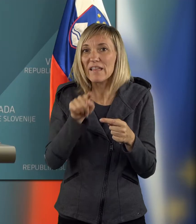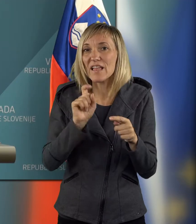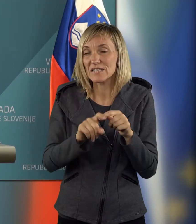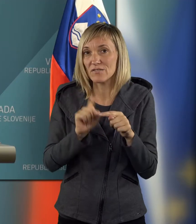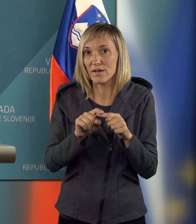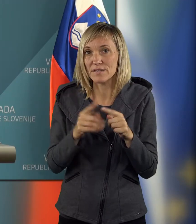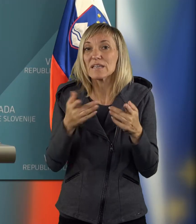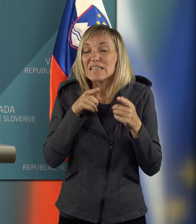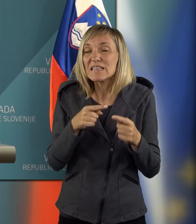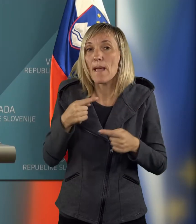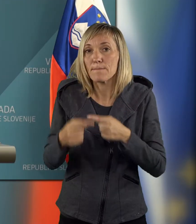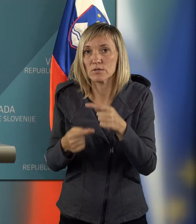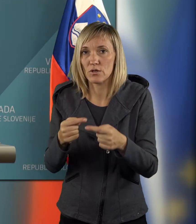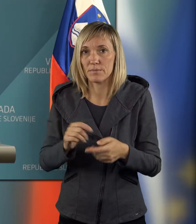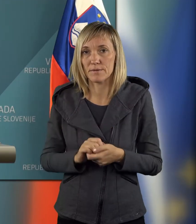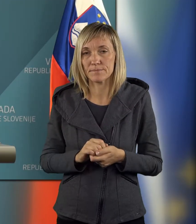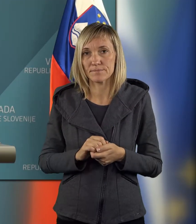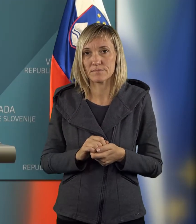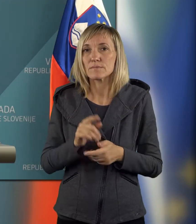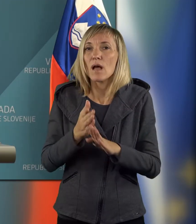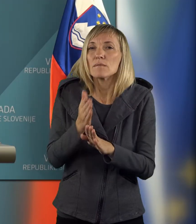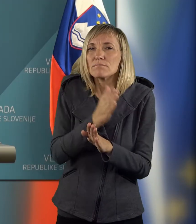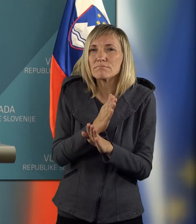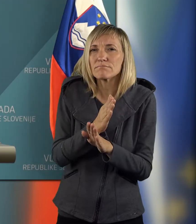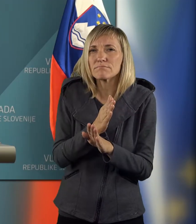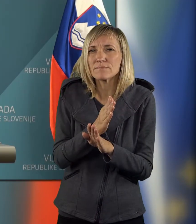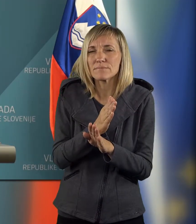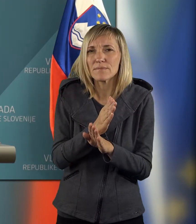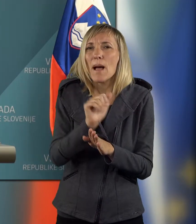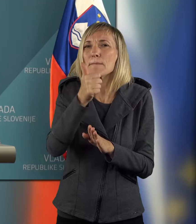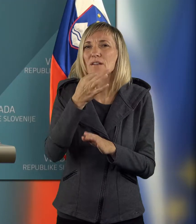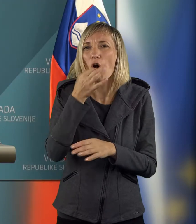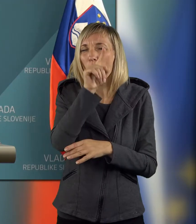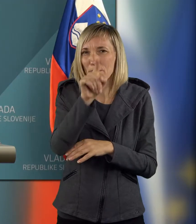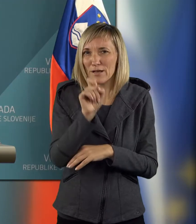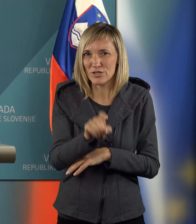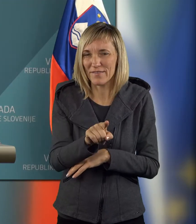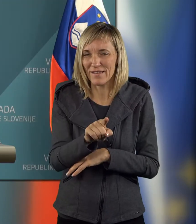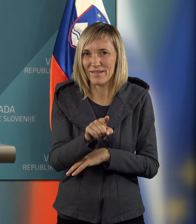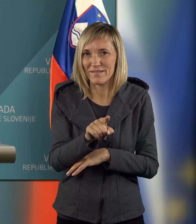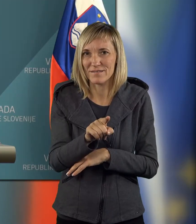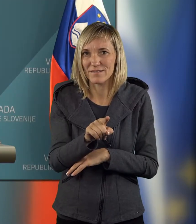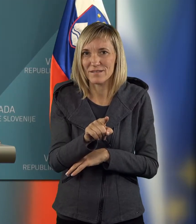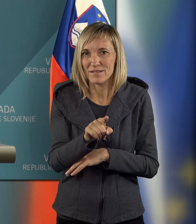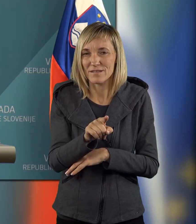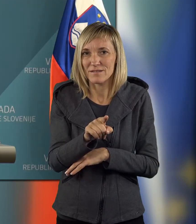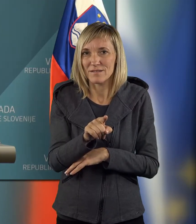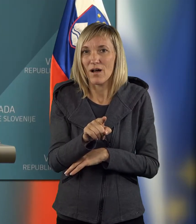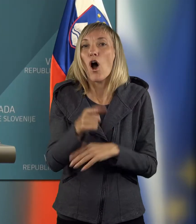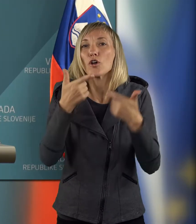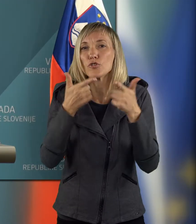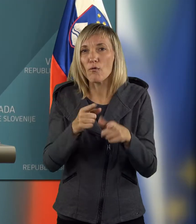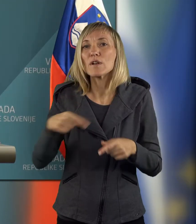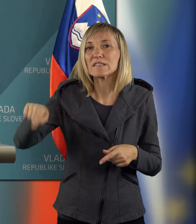zadeve in te postopki. Tisto vaše, če smem, prvo vprašanje, gledajte, dovoljte, da